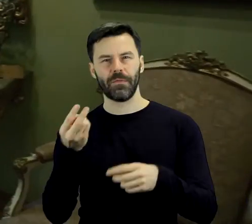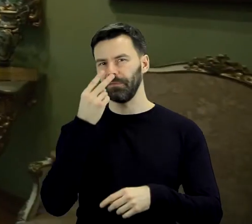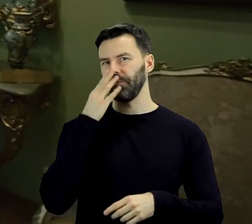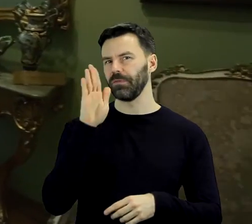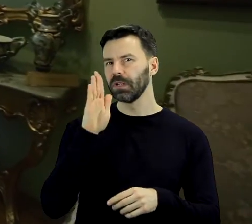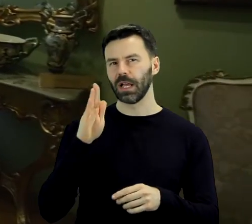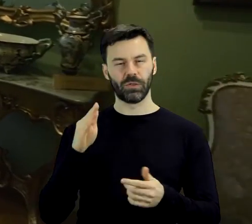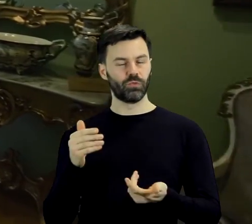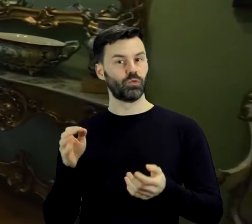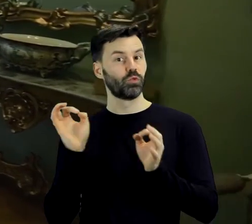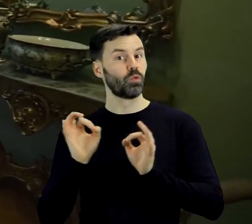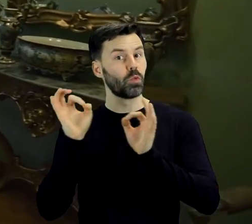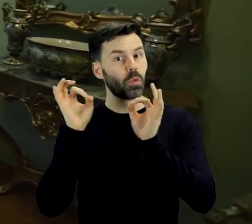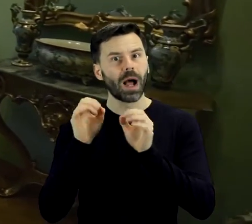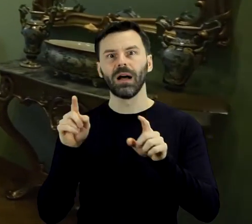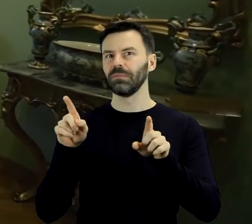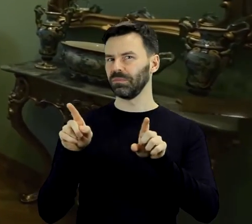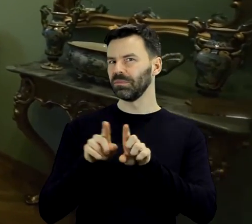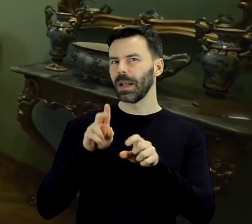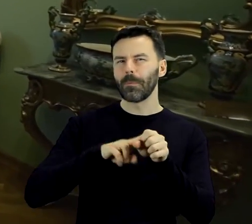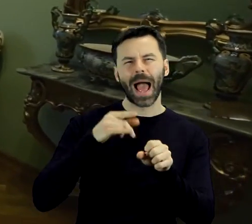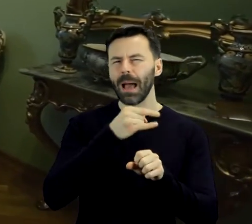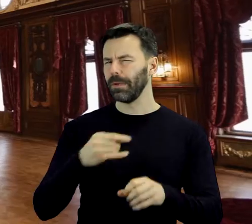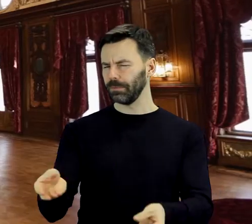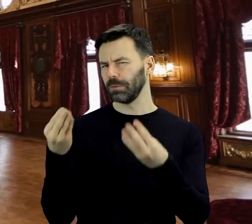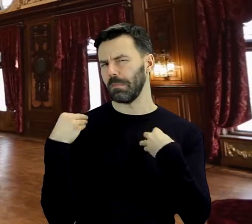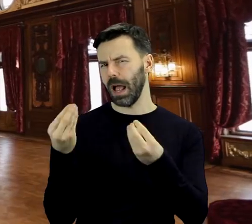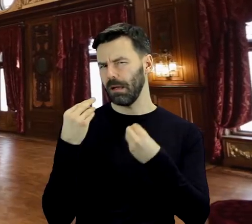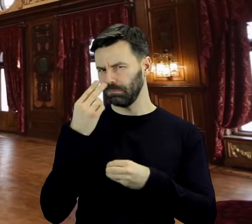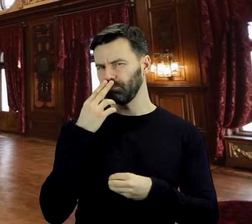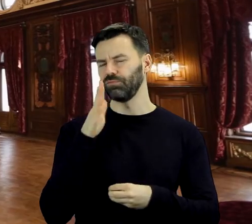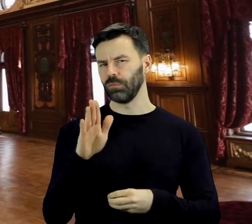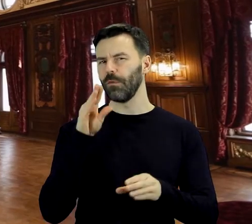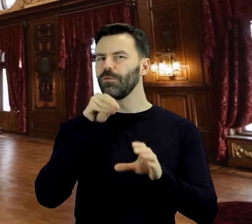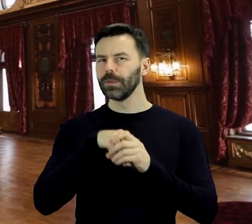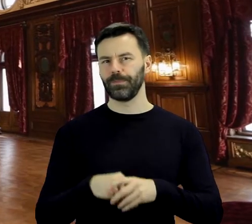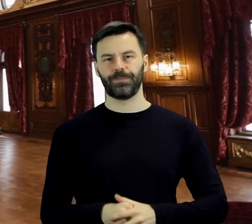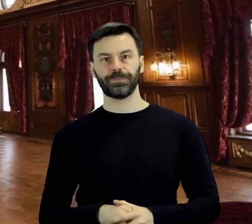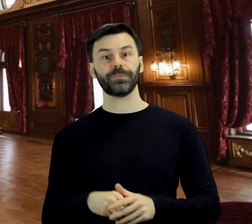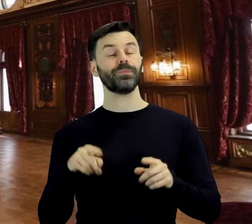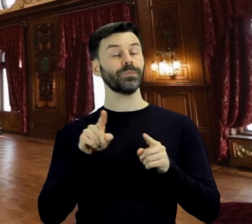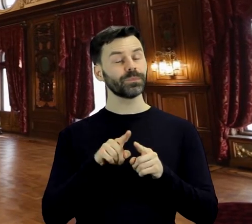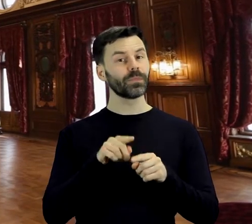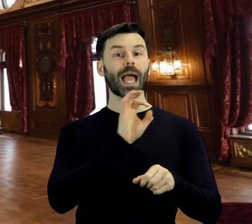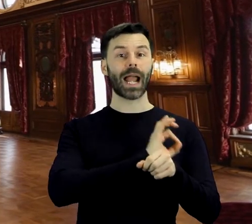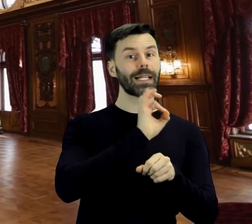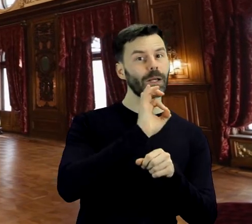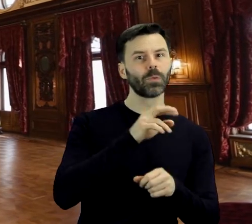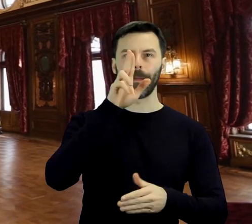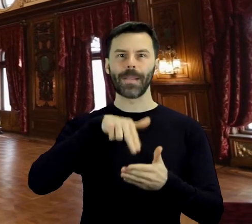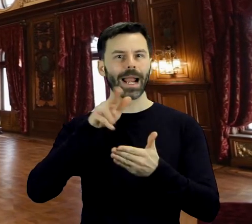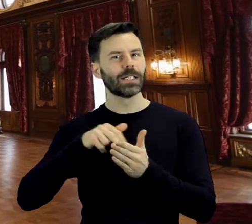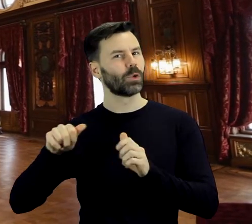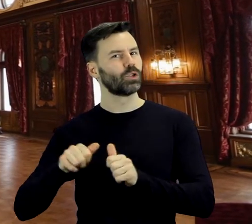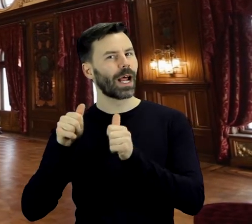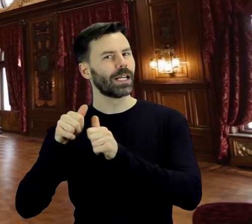oraz cenne przedmioty codziennego użytku. Wykwintne połączenie architektury, malarstwa, rzeźby i